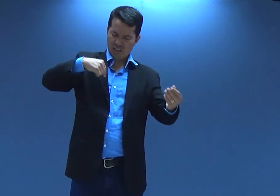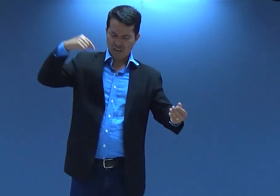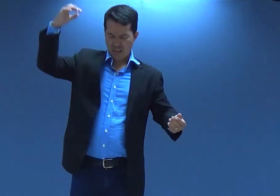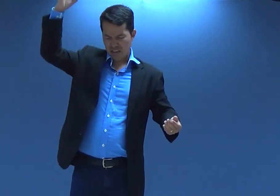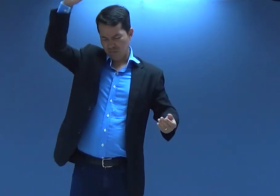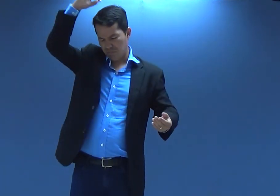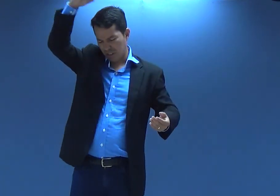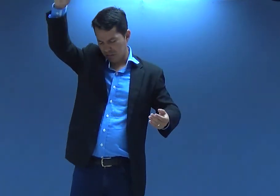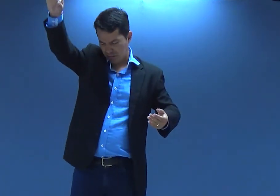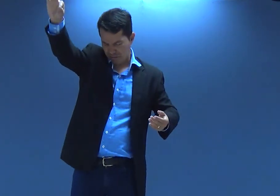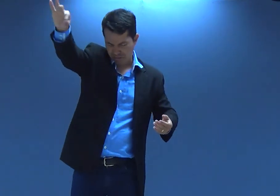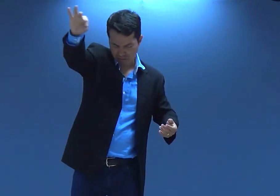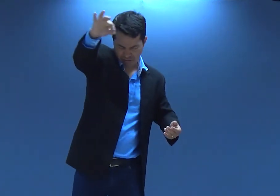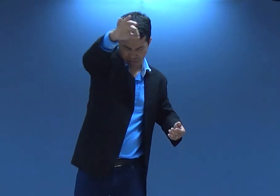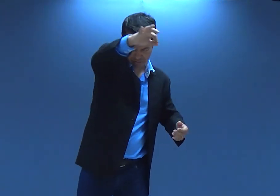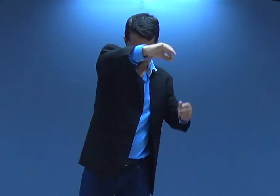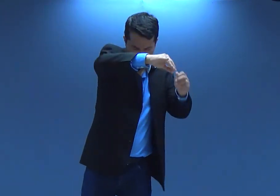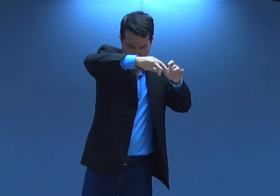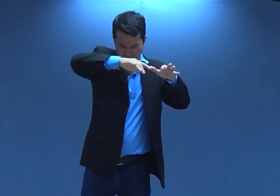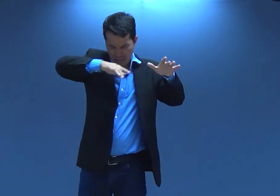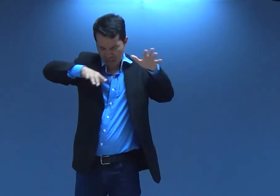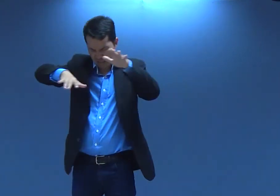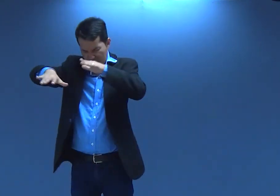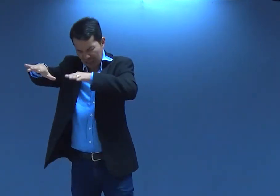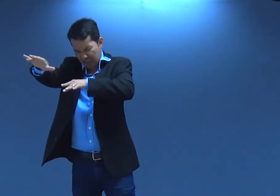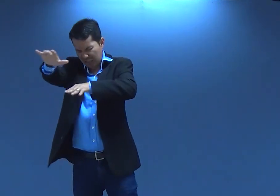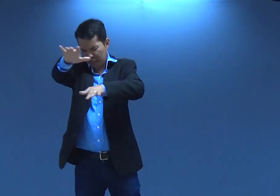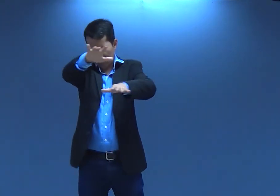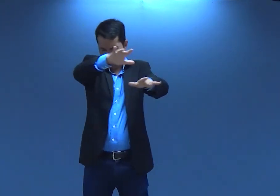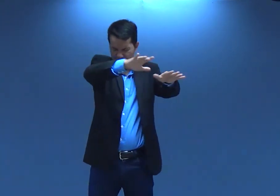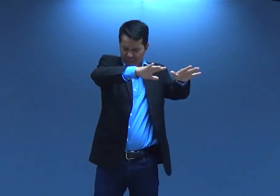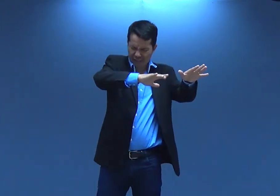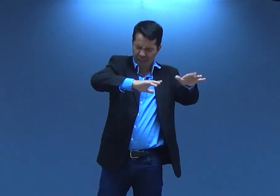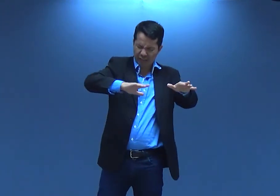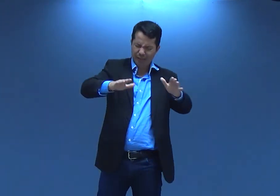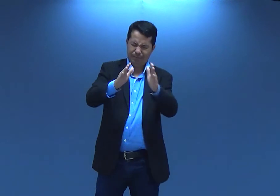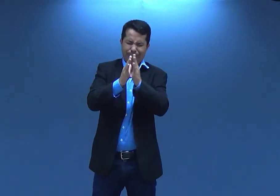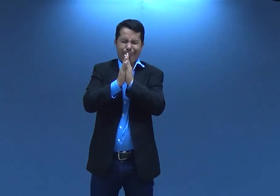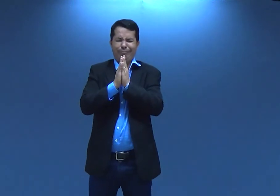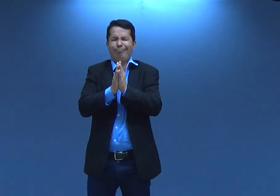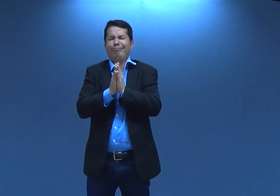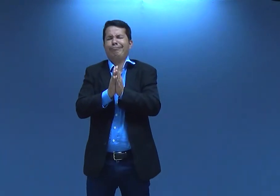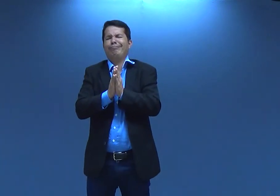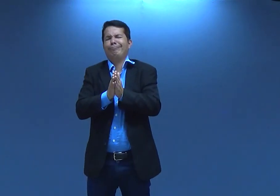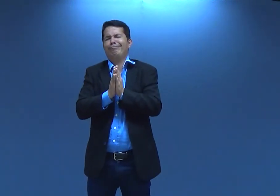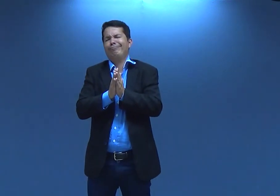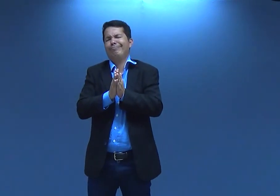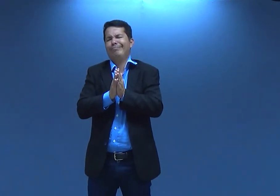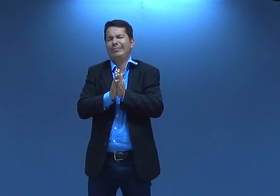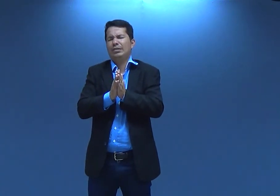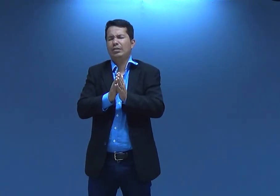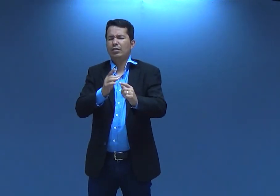dando a mim dando a todos aqui do Teu Espírito Santo enchendo neste lugar por favor